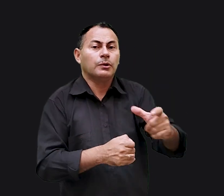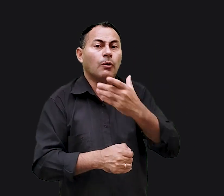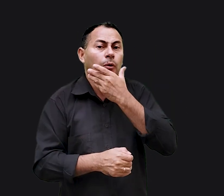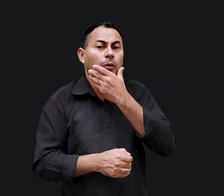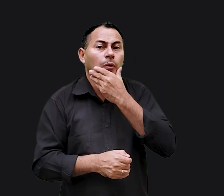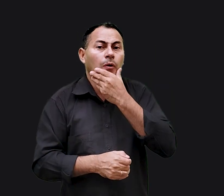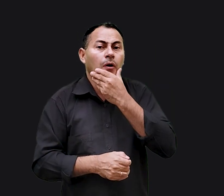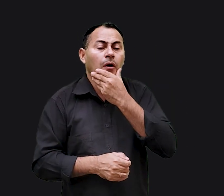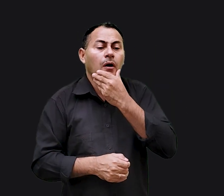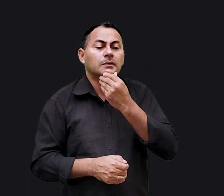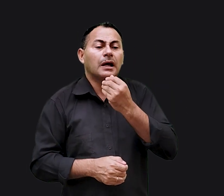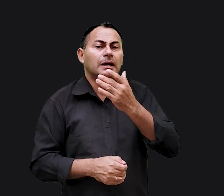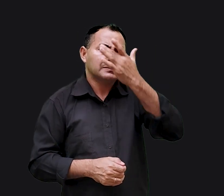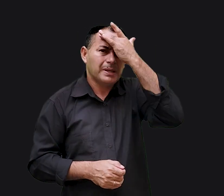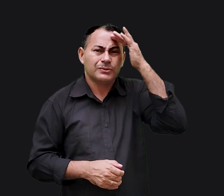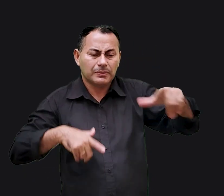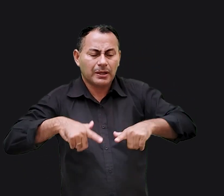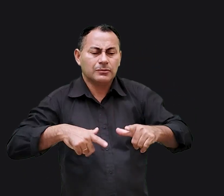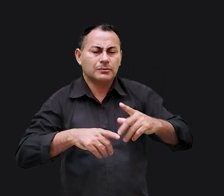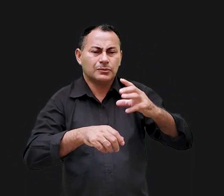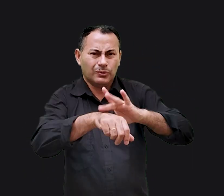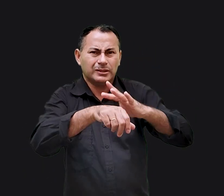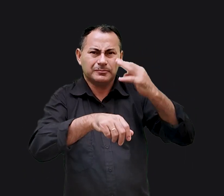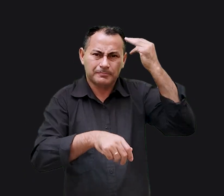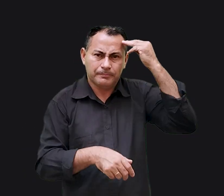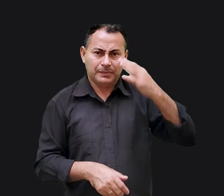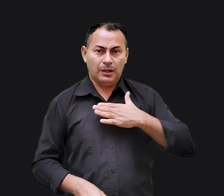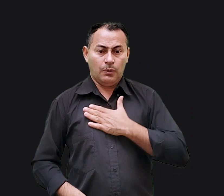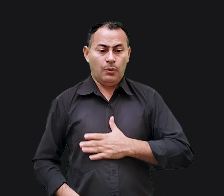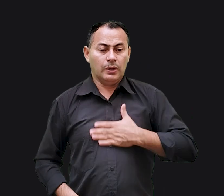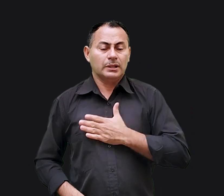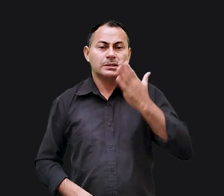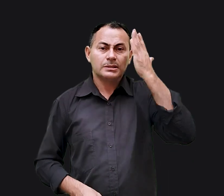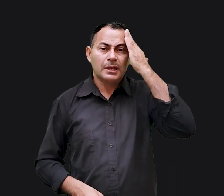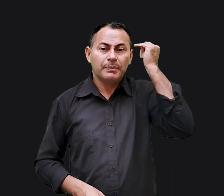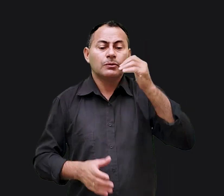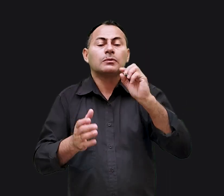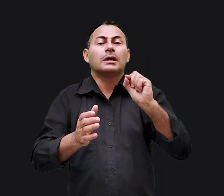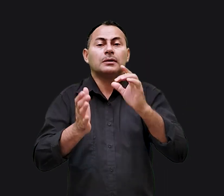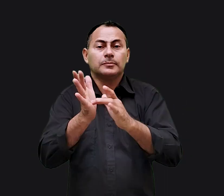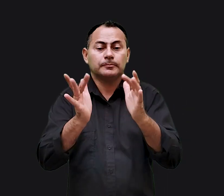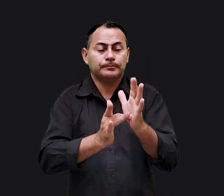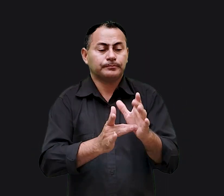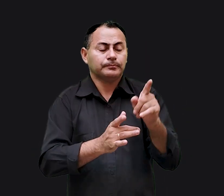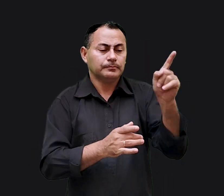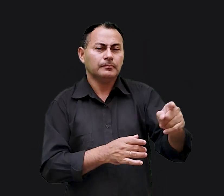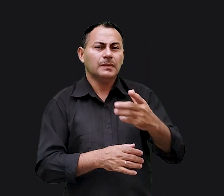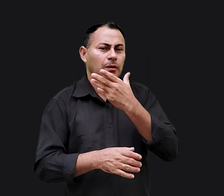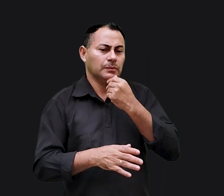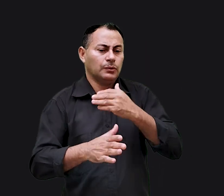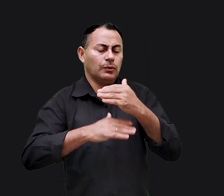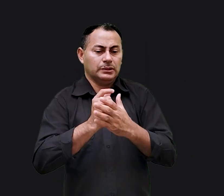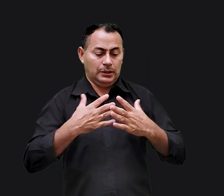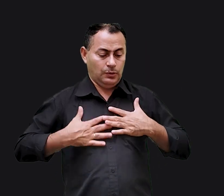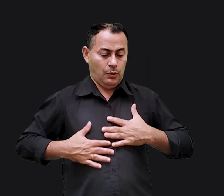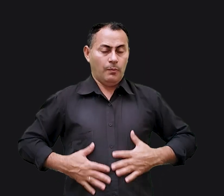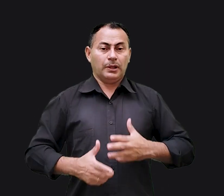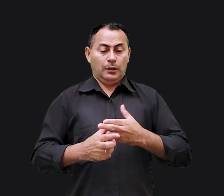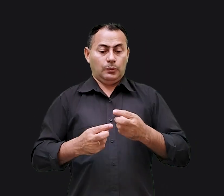As pessoas que trabalham com os chamados doentes mentais gostariam muito de saber o que Jesus fez. Esse homem estava totalmente sem